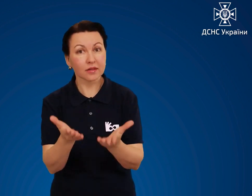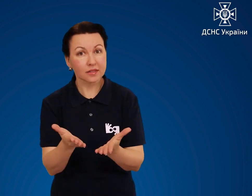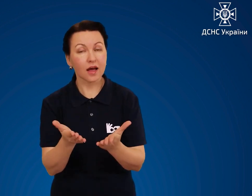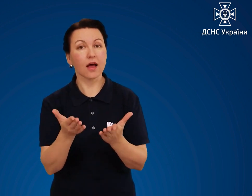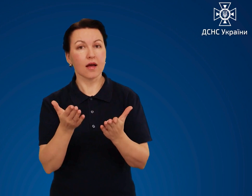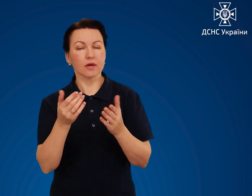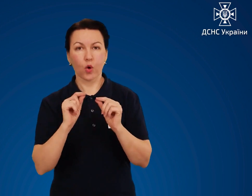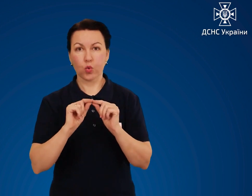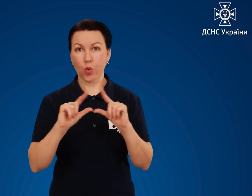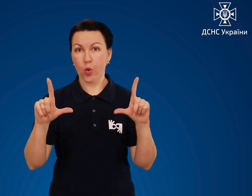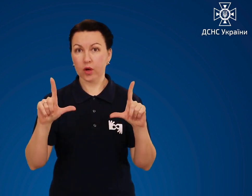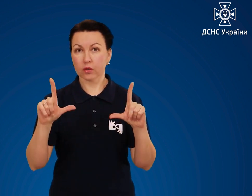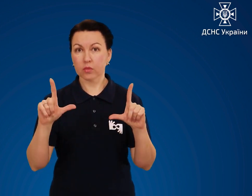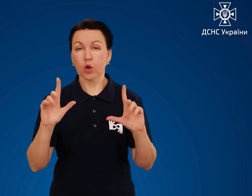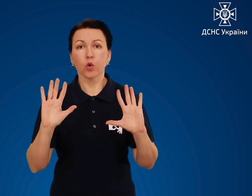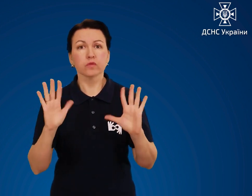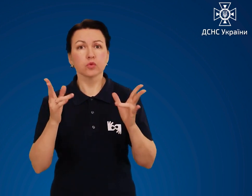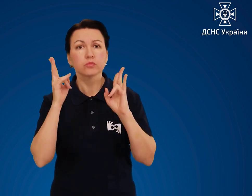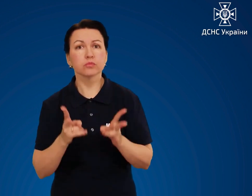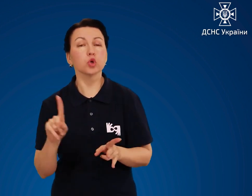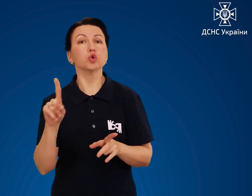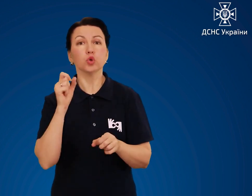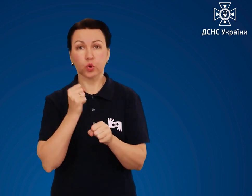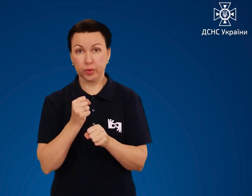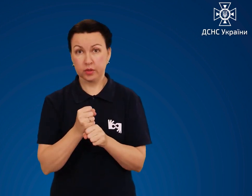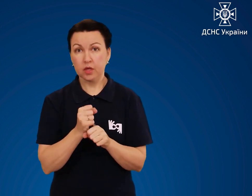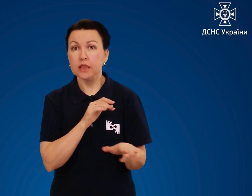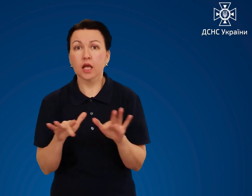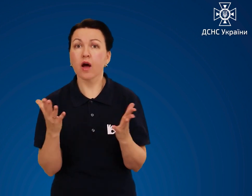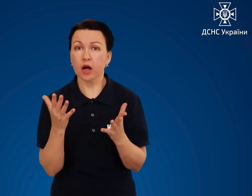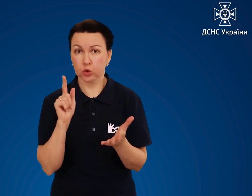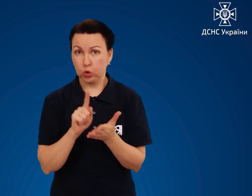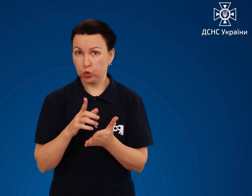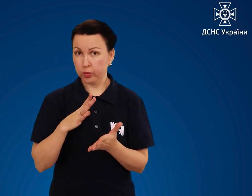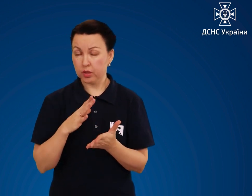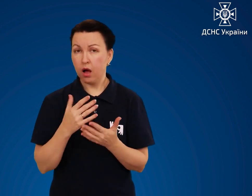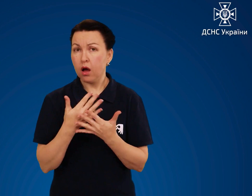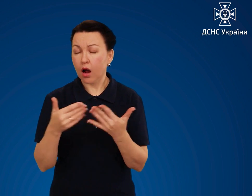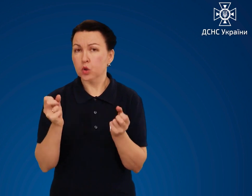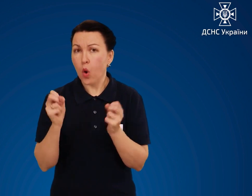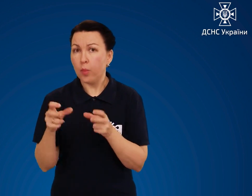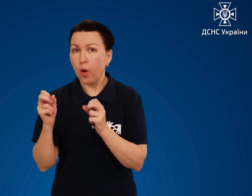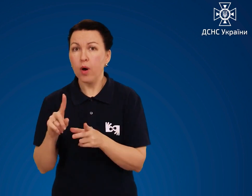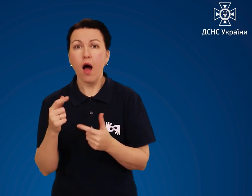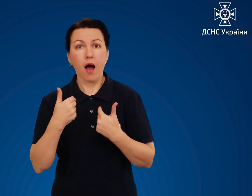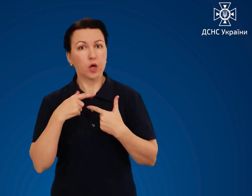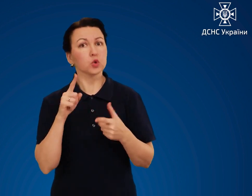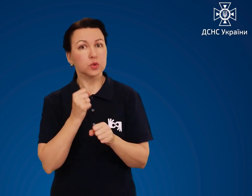щодо дій населення при надзвичайних ситуаціях та різних видах небезпек. Ця